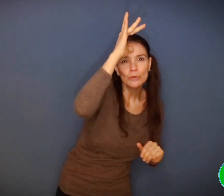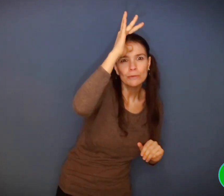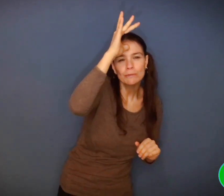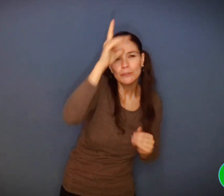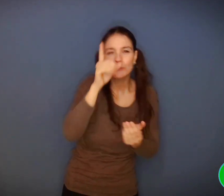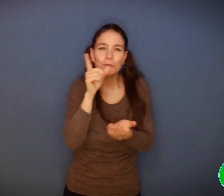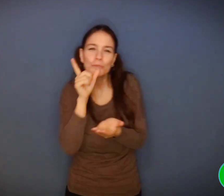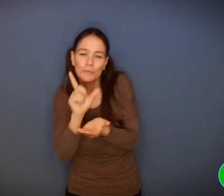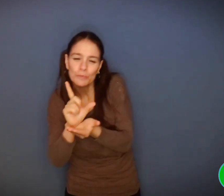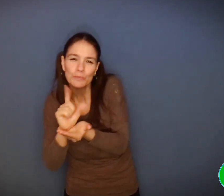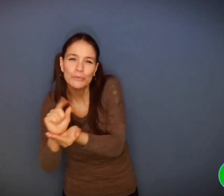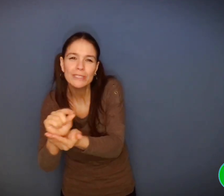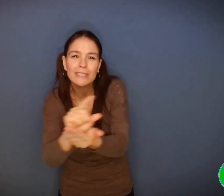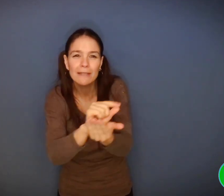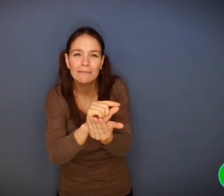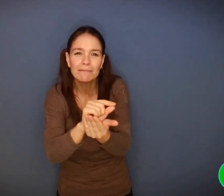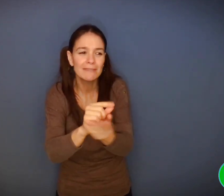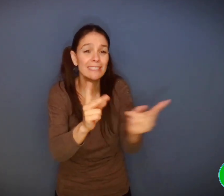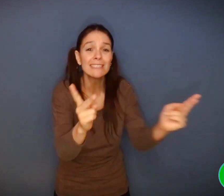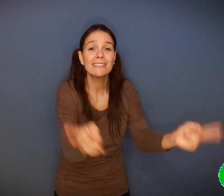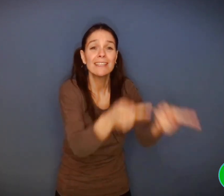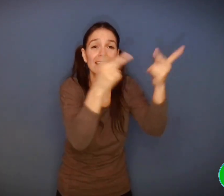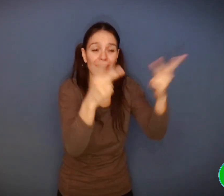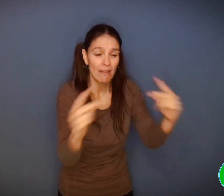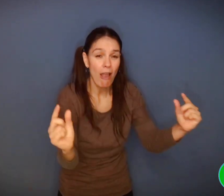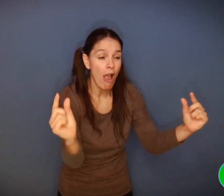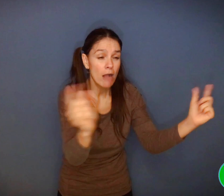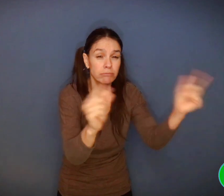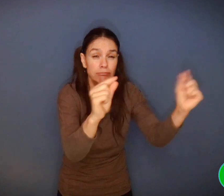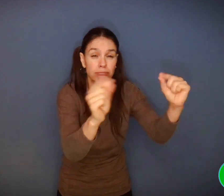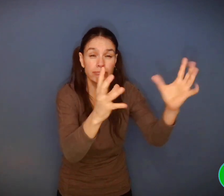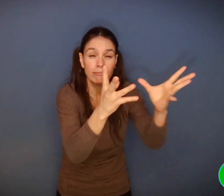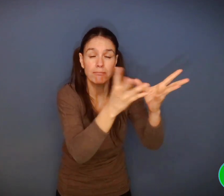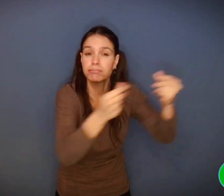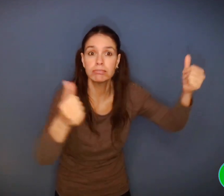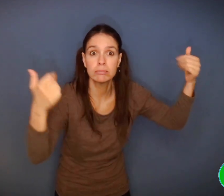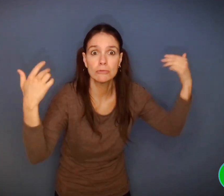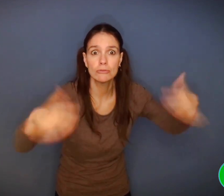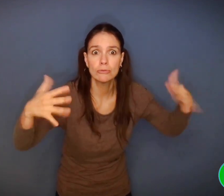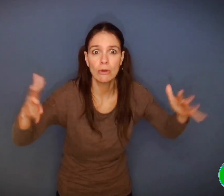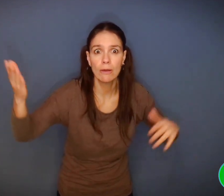« Mais Odette et ses poussins ont mangé toutes les salades.